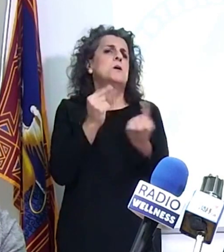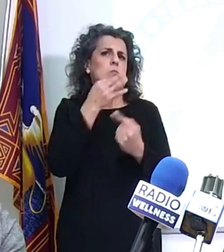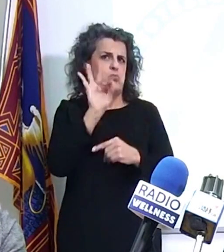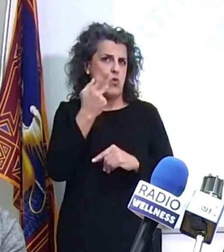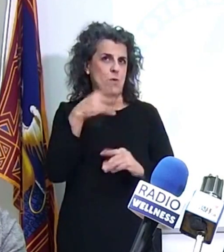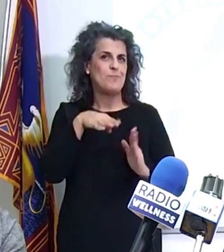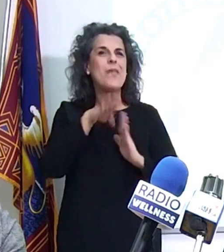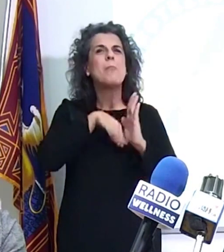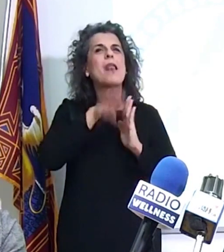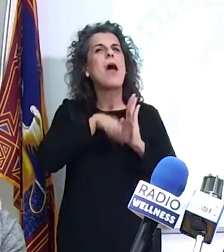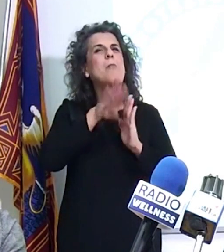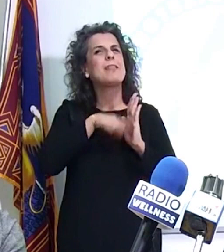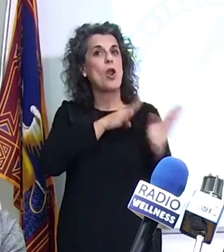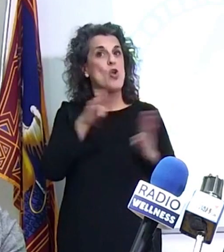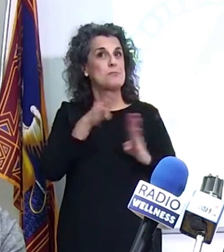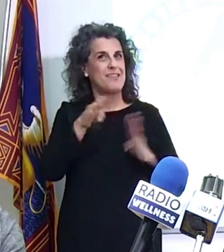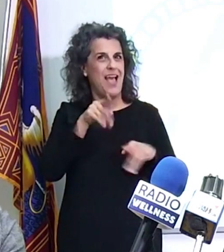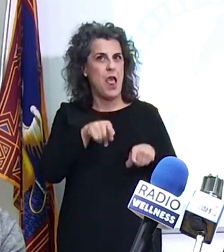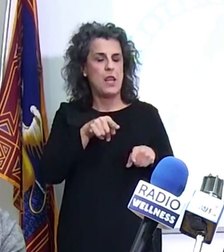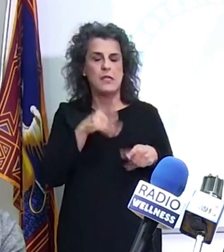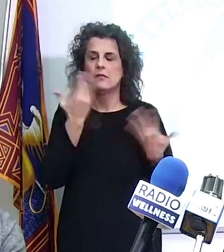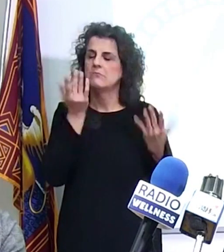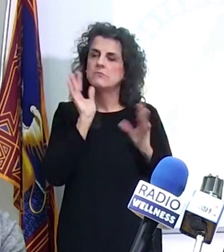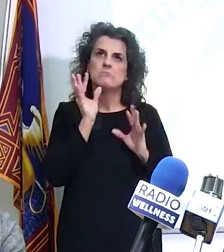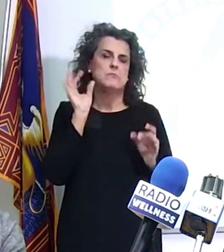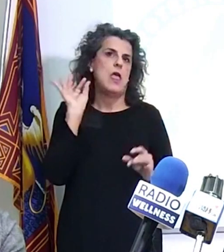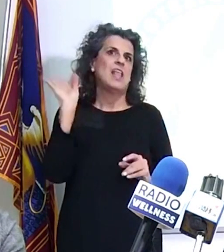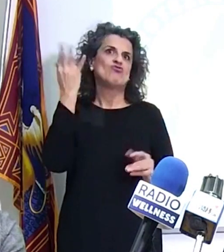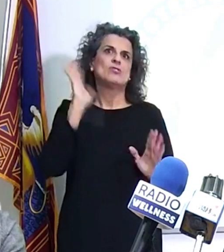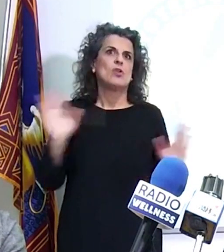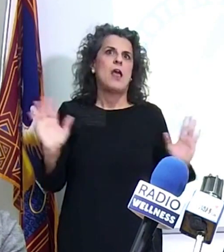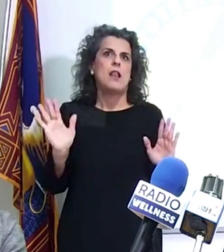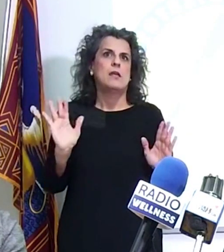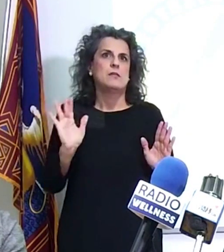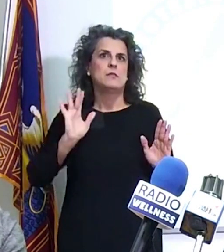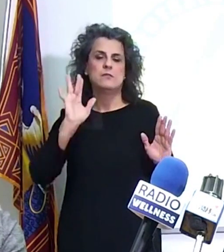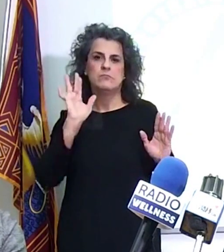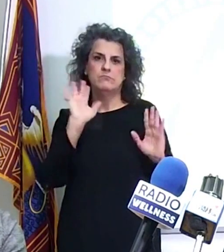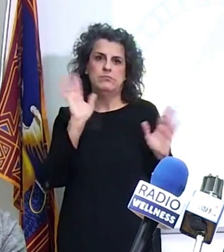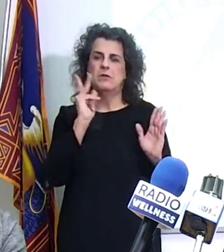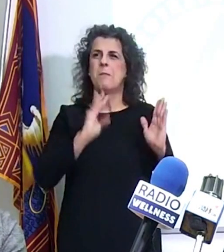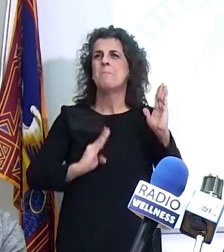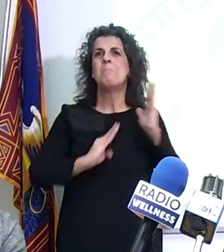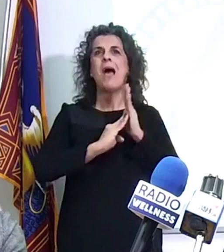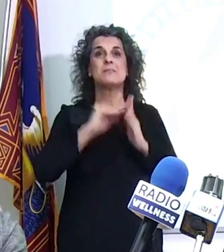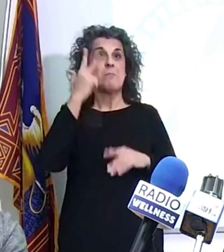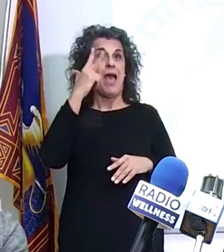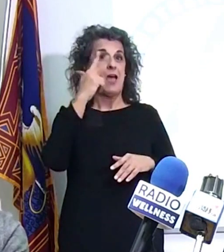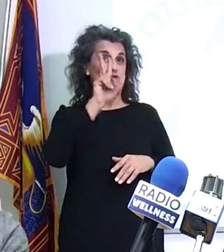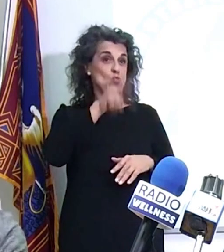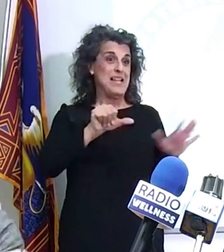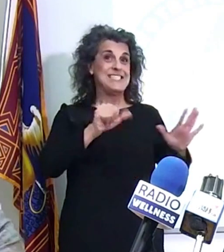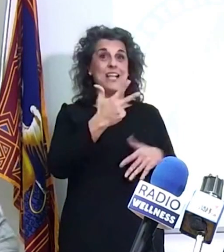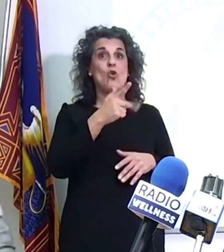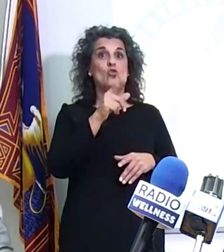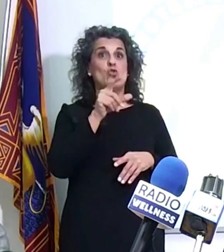che abbiamo avuto di ospedalizzazione eccezionali. Vi ricordo che punta massima di marzo, 2.068 pazienti,